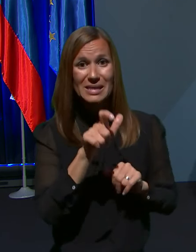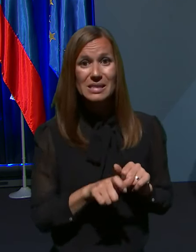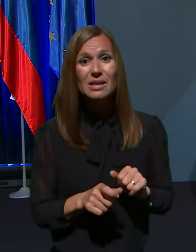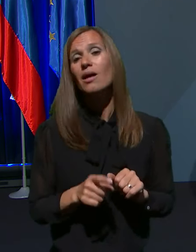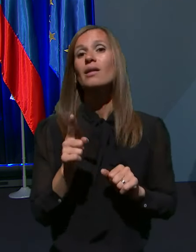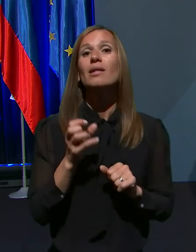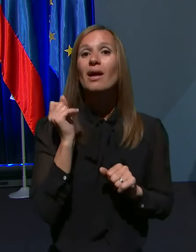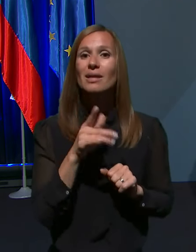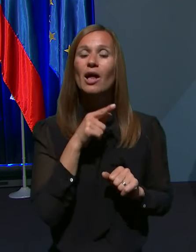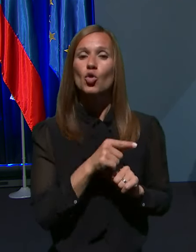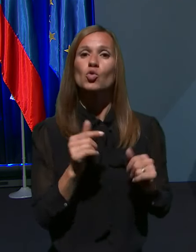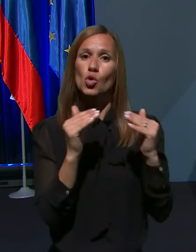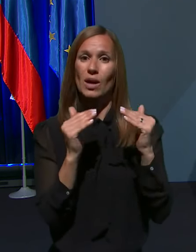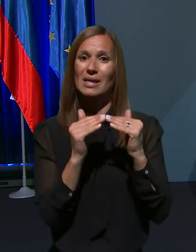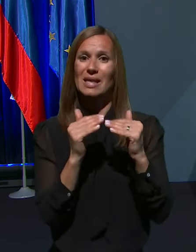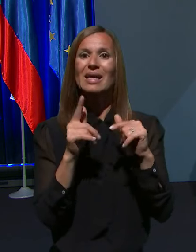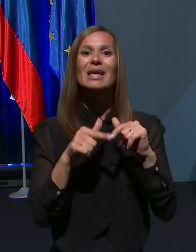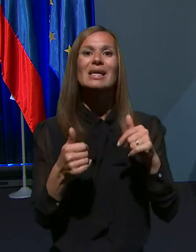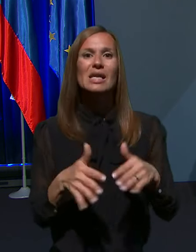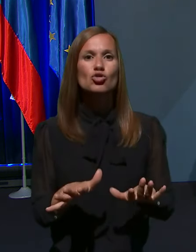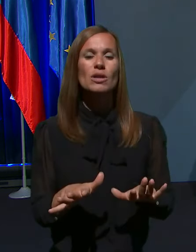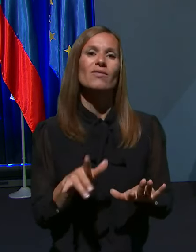soglasje k razešitvi v načrtu?